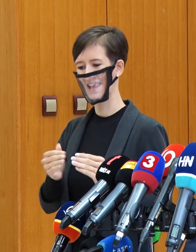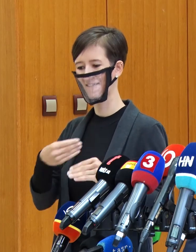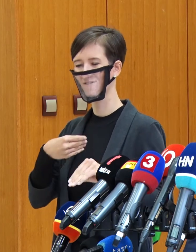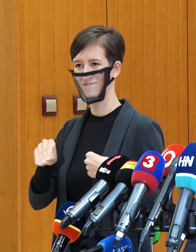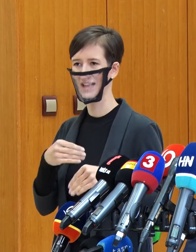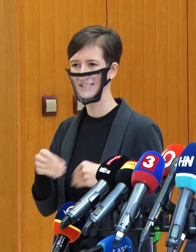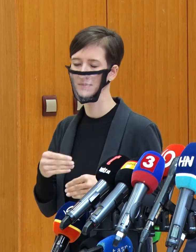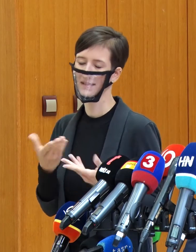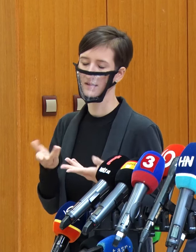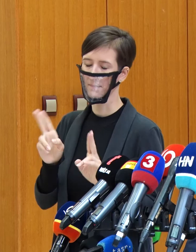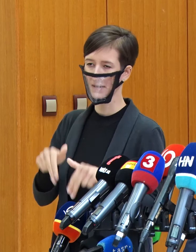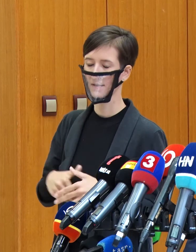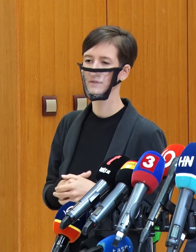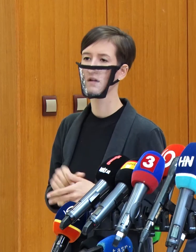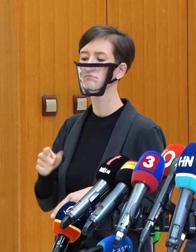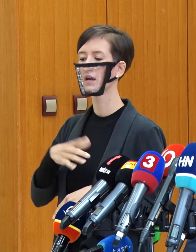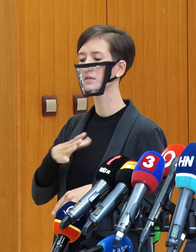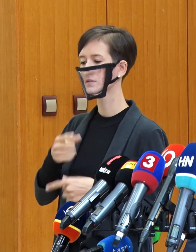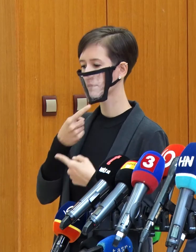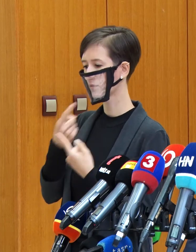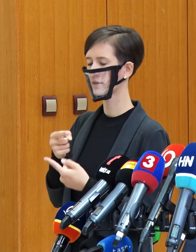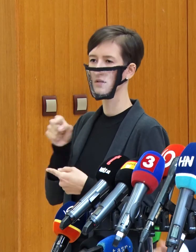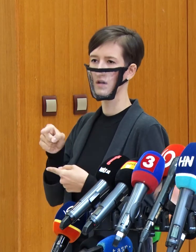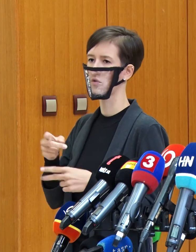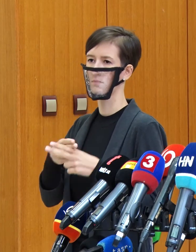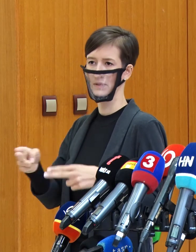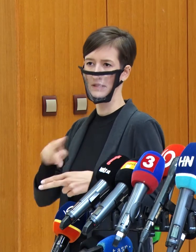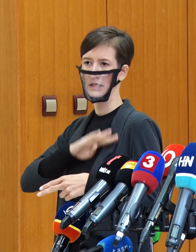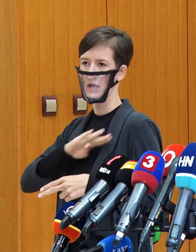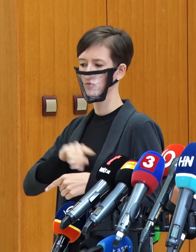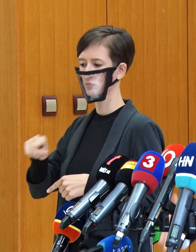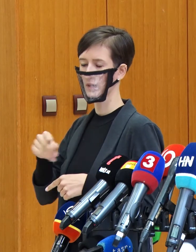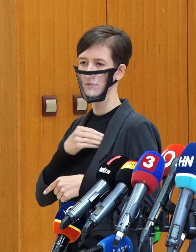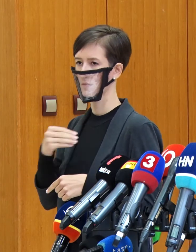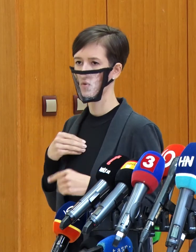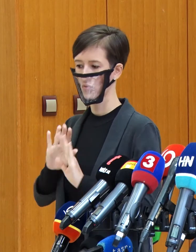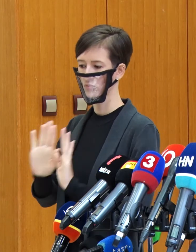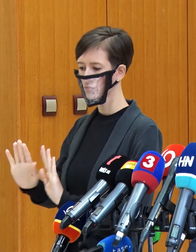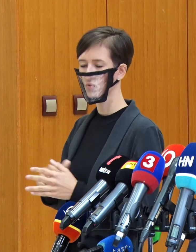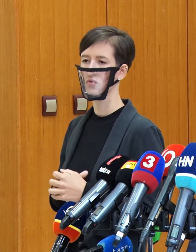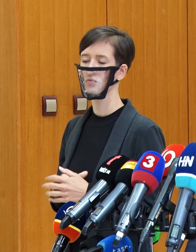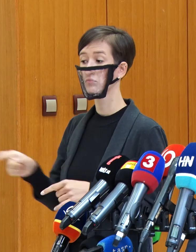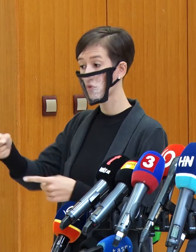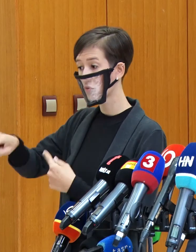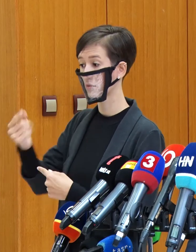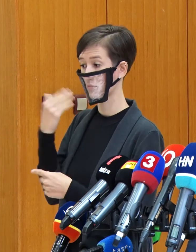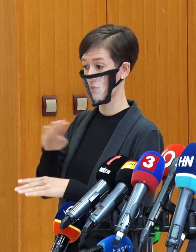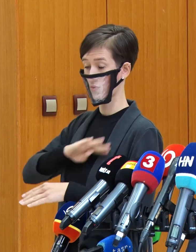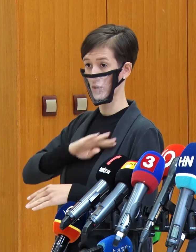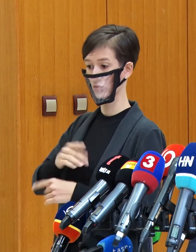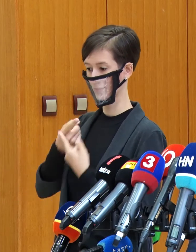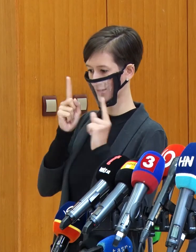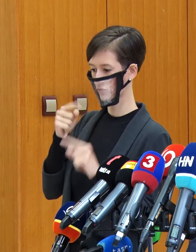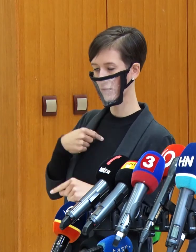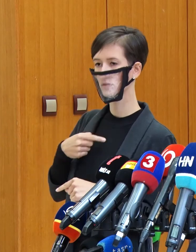vyjadriť zase aj voči poľskej strane plný rešpekt. Tak ako nás rešpektovali naše reštriktívne opatrenia, rovnako aj